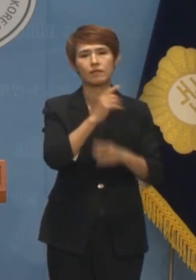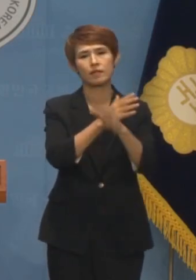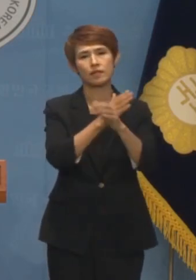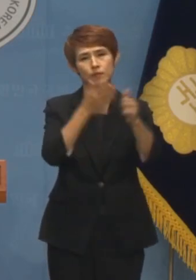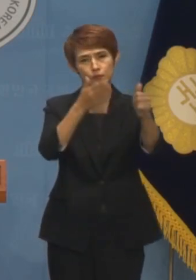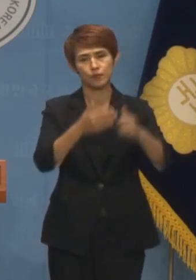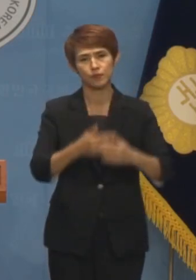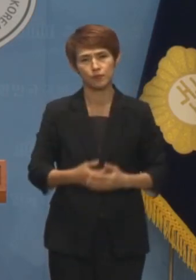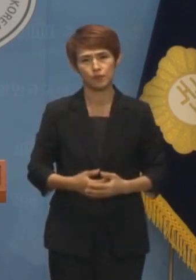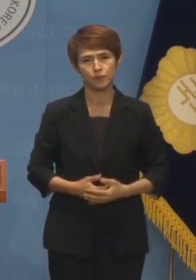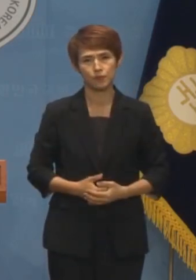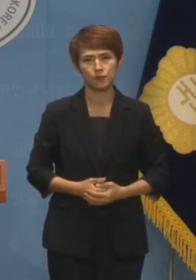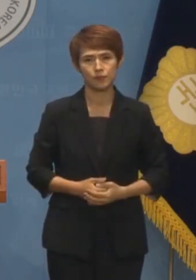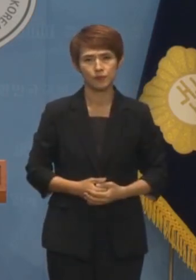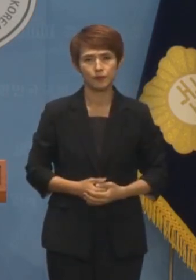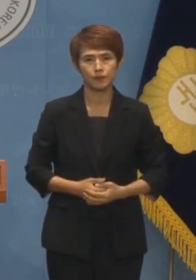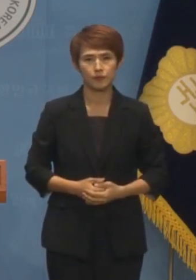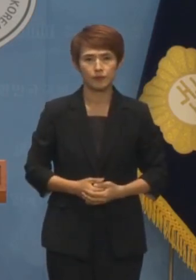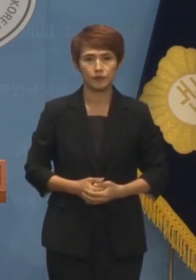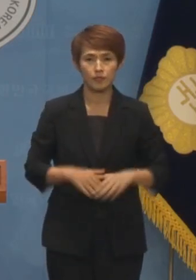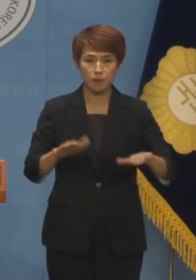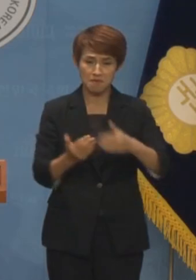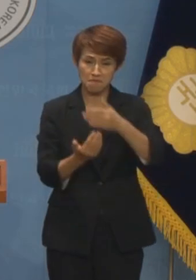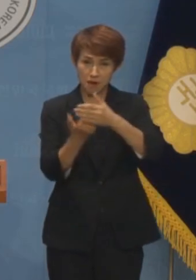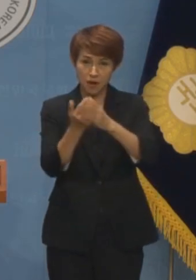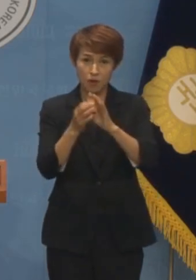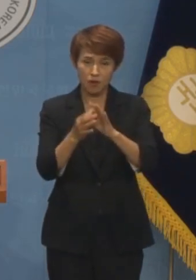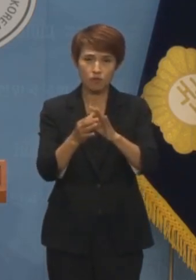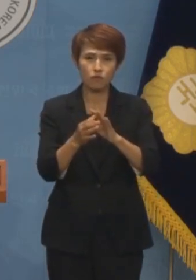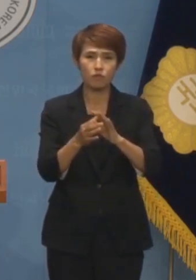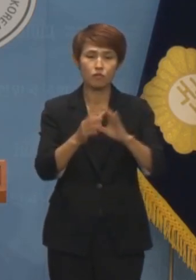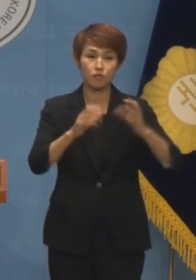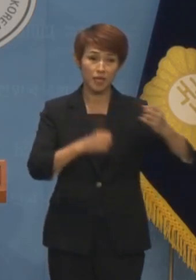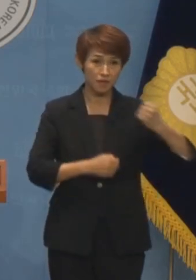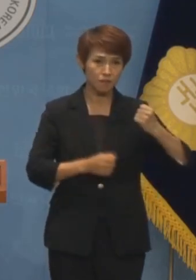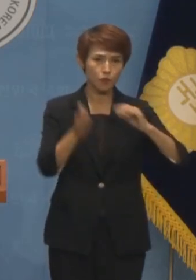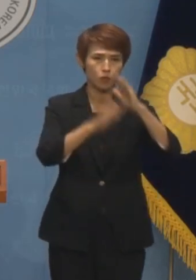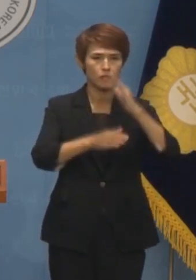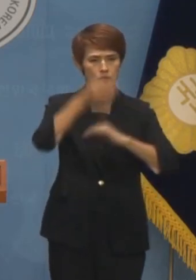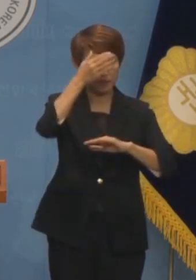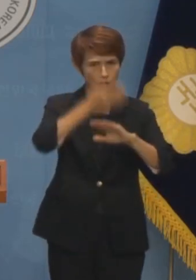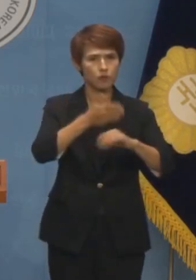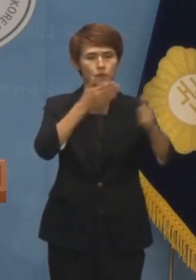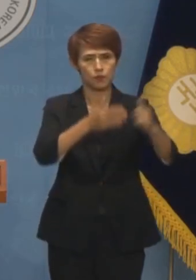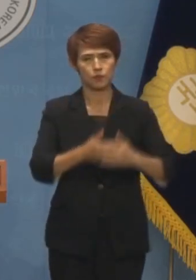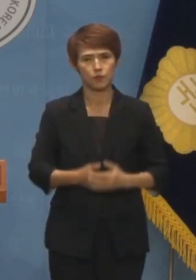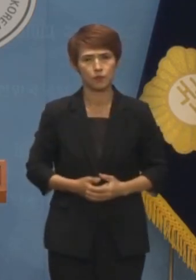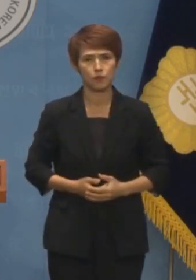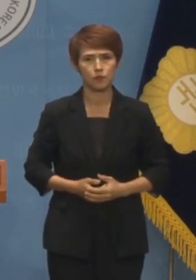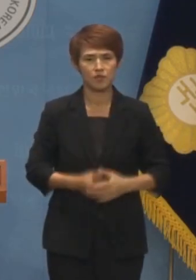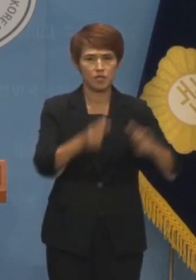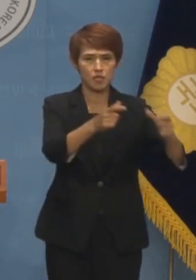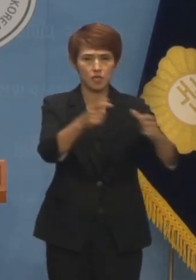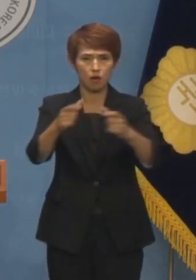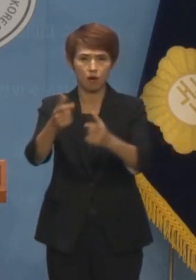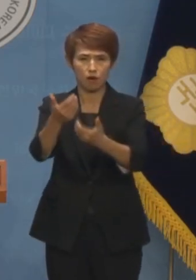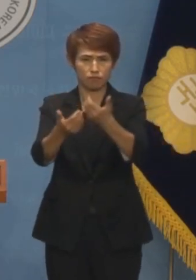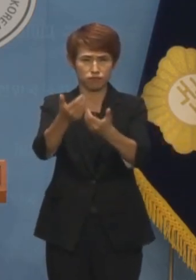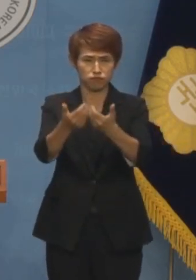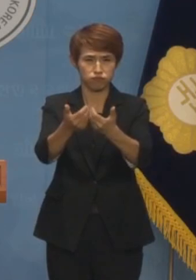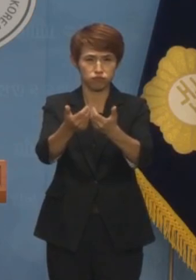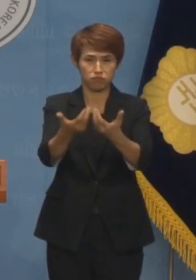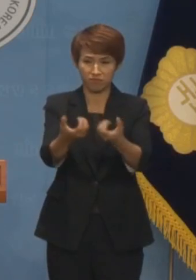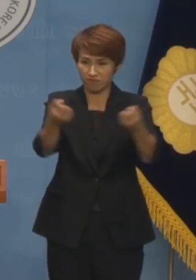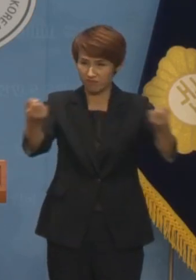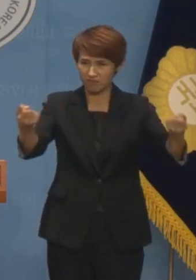이번 일에 대하여 국민의힘은 공식적으로 사과하고 지역으로 이분화된 거대 양당